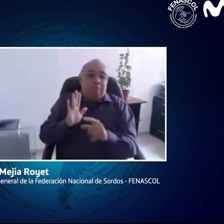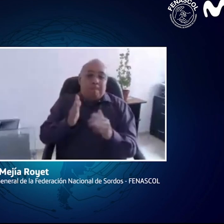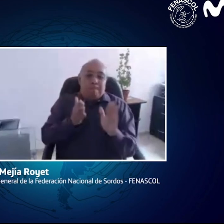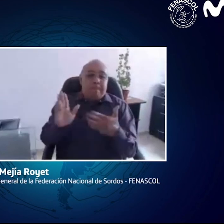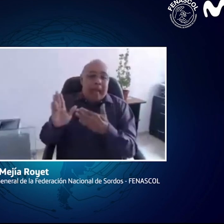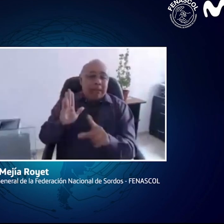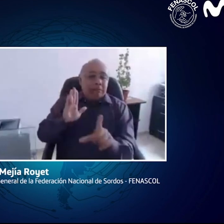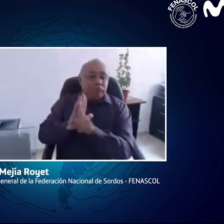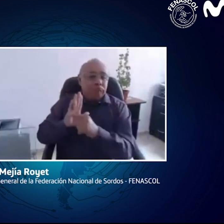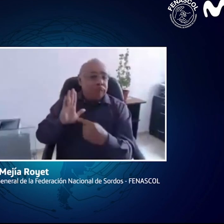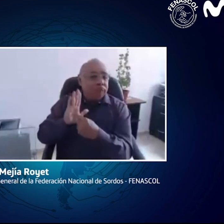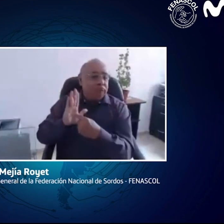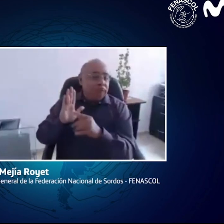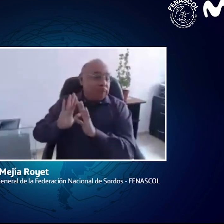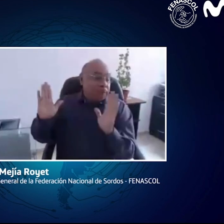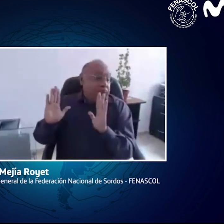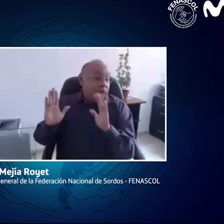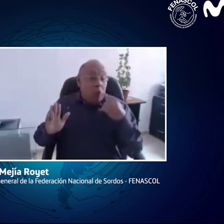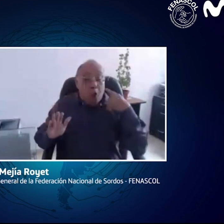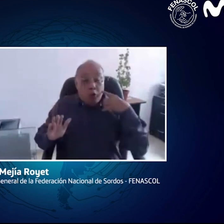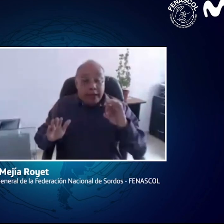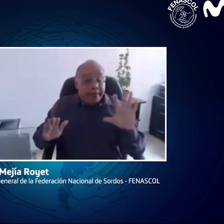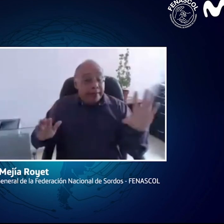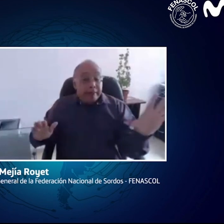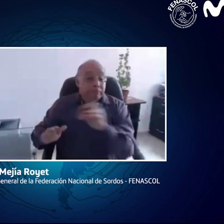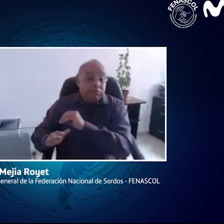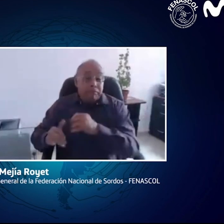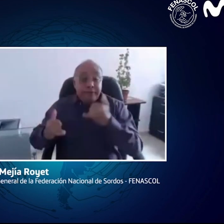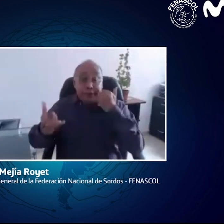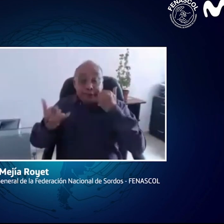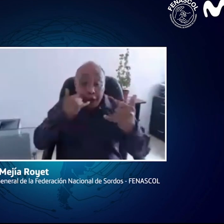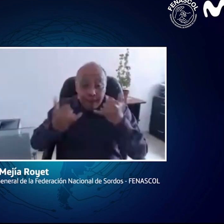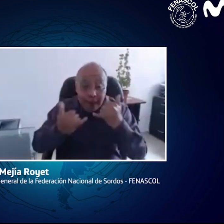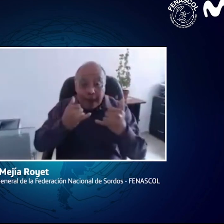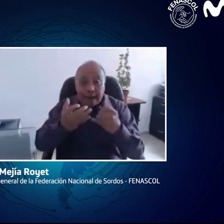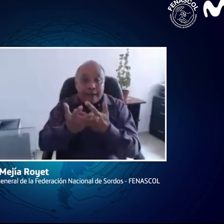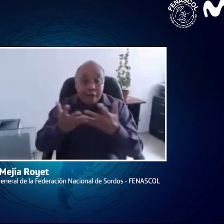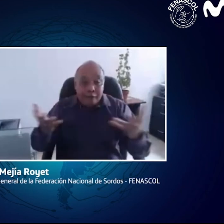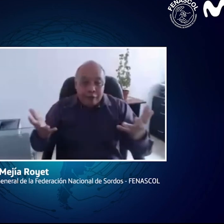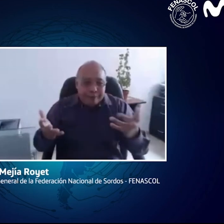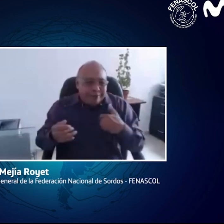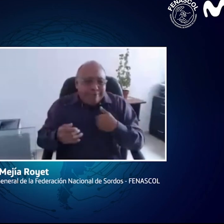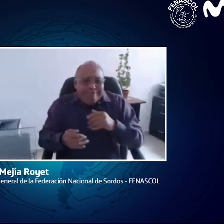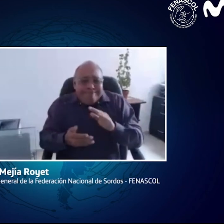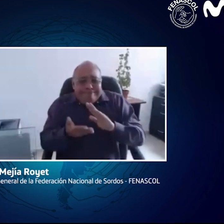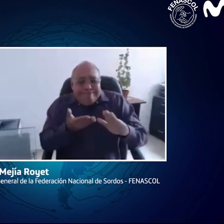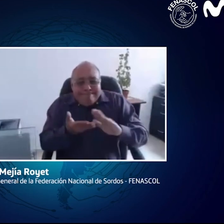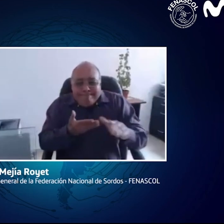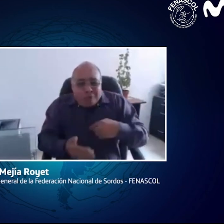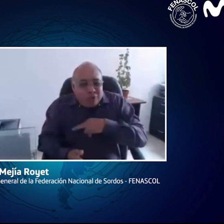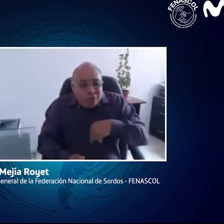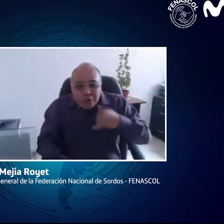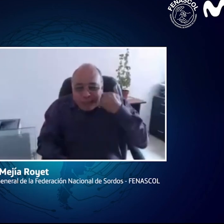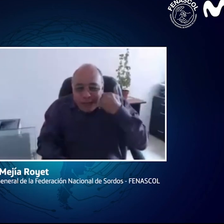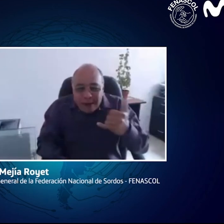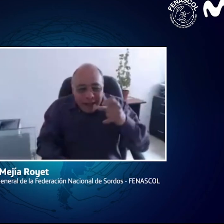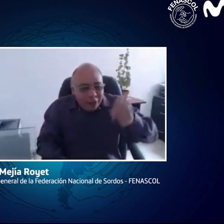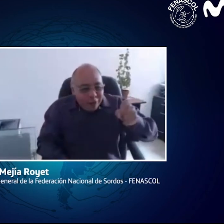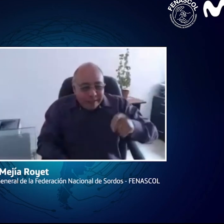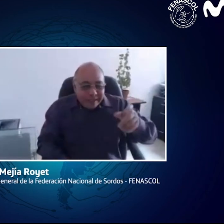nos dicen que las políticas son así porque, pues, la mayoría de personas son oyentes y utilizan las llamadas. Las personas sordas no utilizan las llamadas,